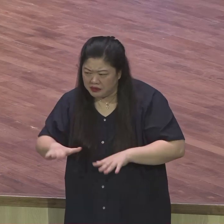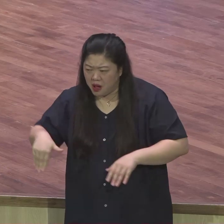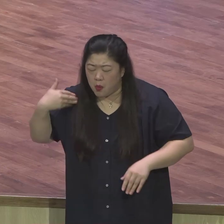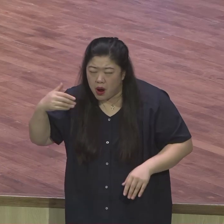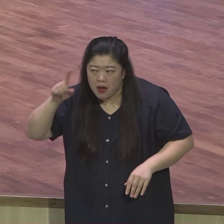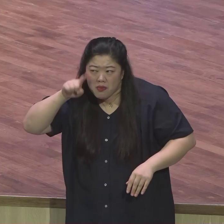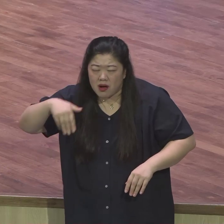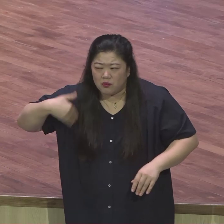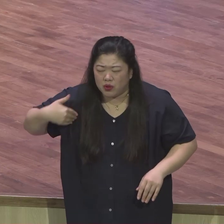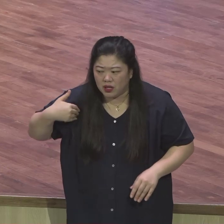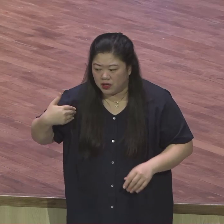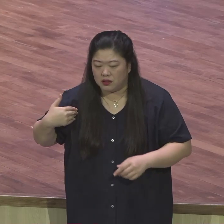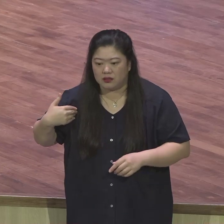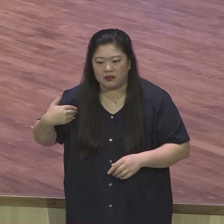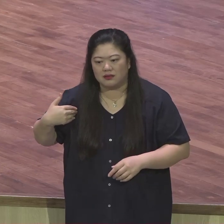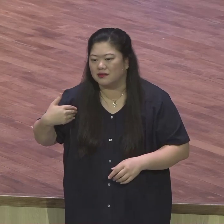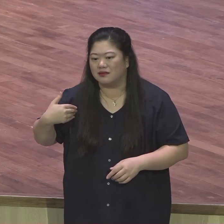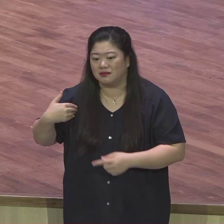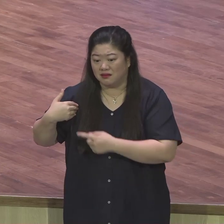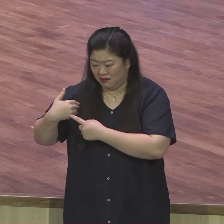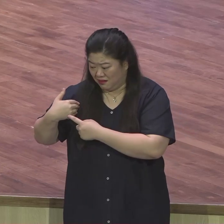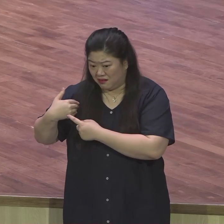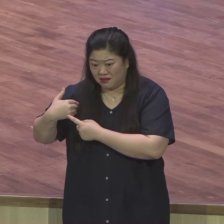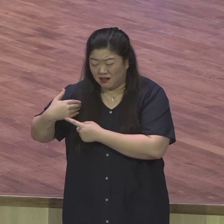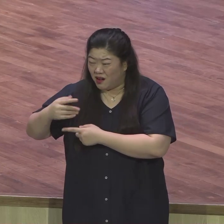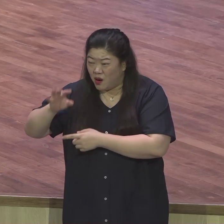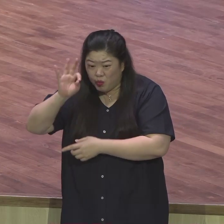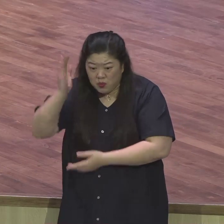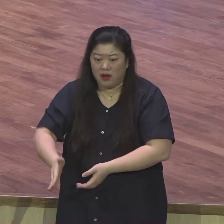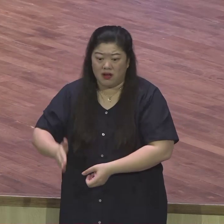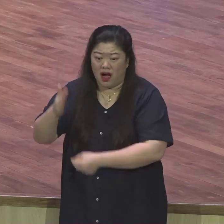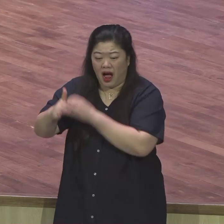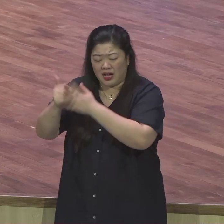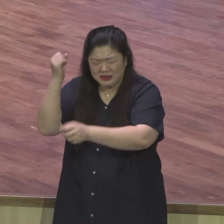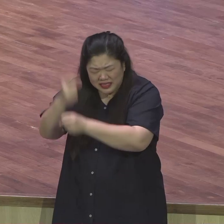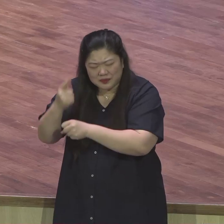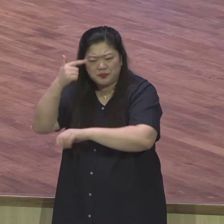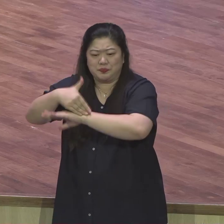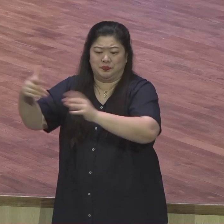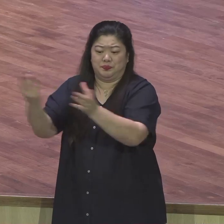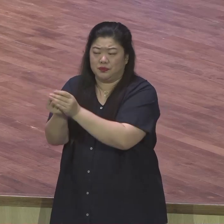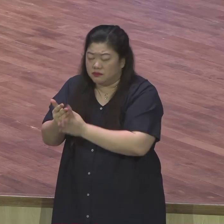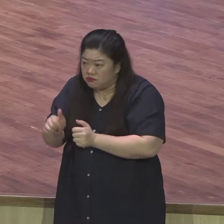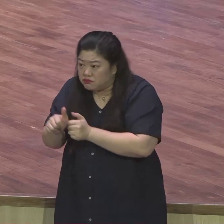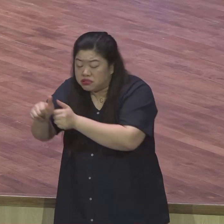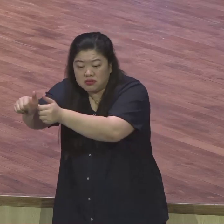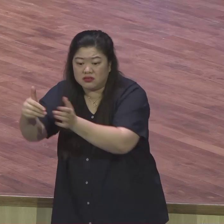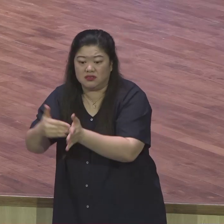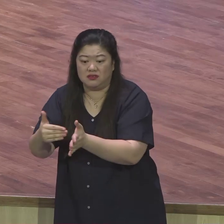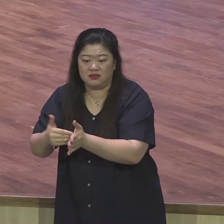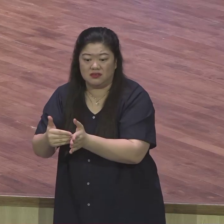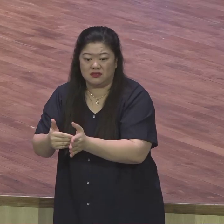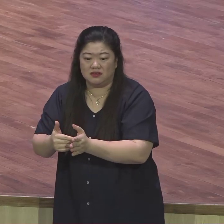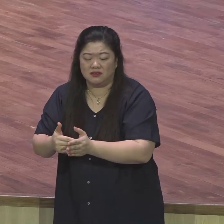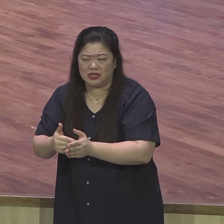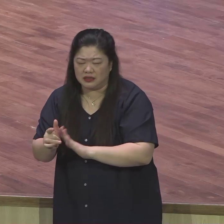속에 하나는 계획이 있다니까요. 하나님의 큰 구원 계획이 있단 말이에요. 하나님의 뜻과 계획은요. 구속사